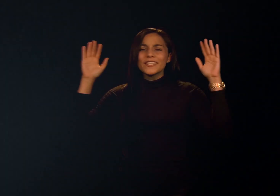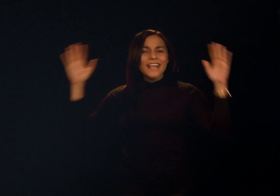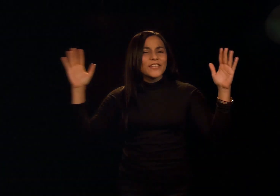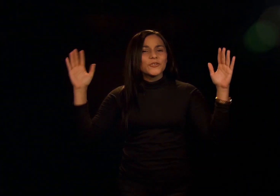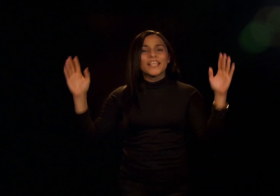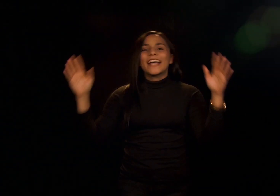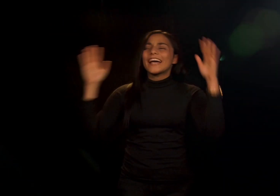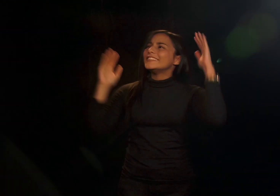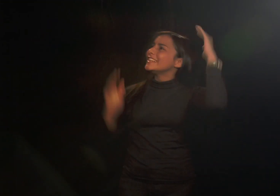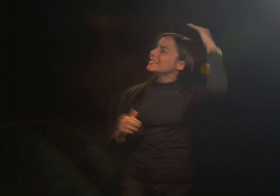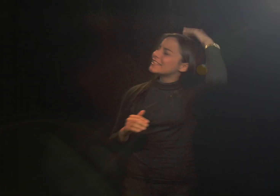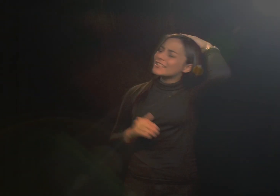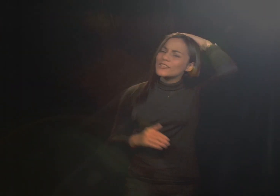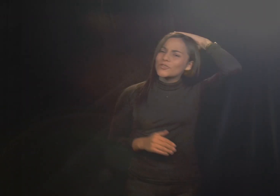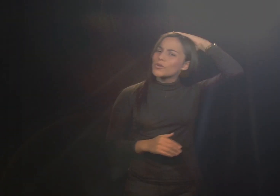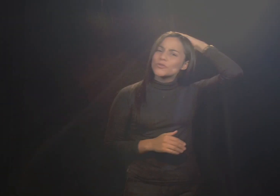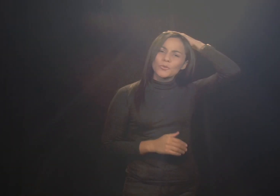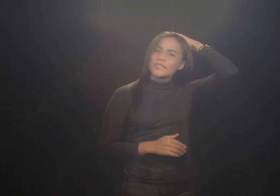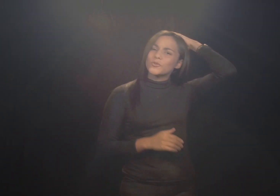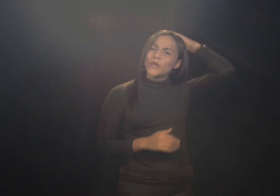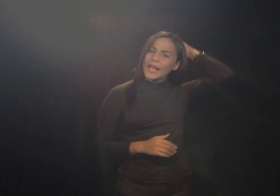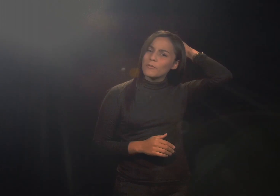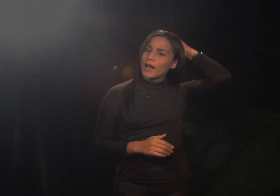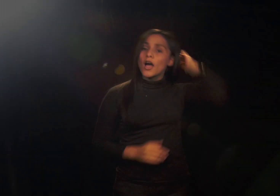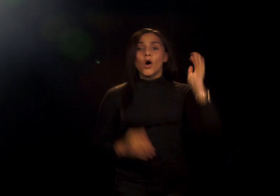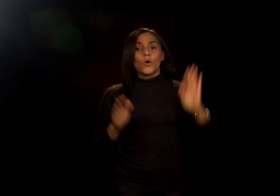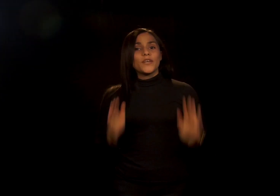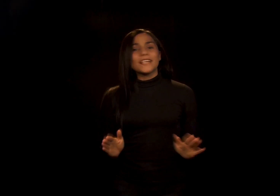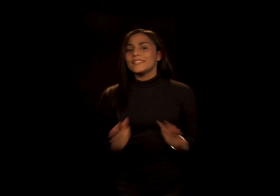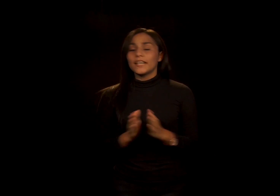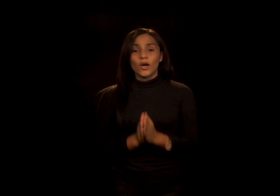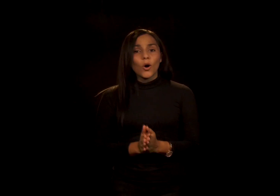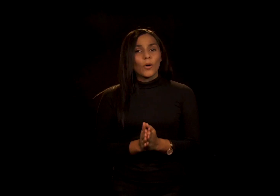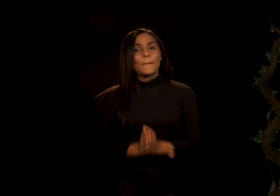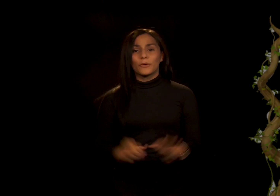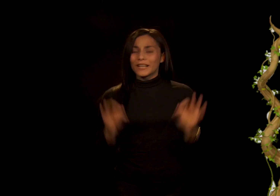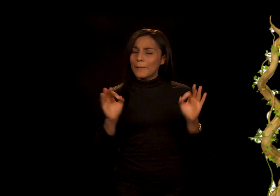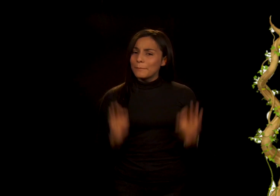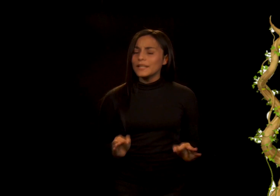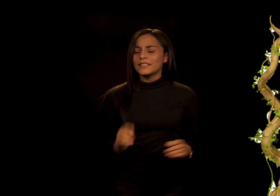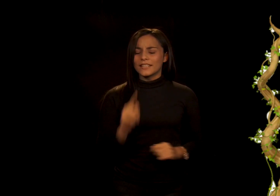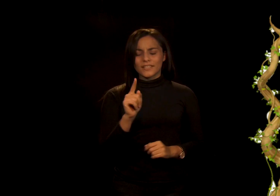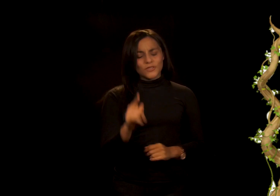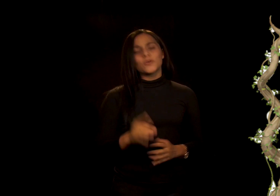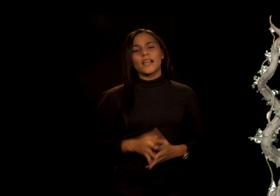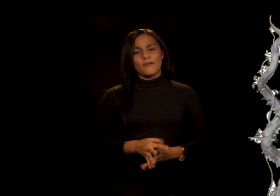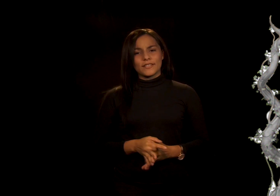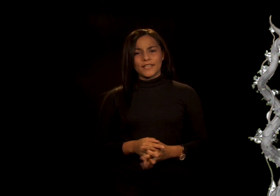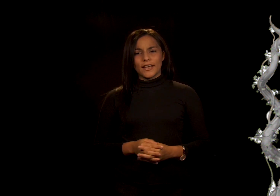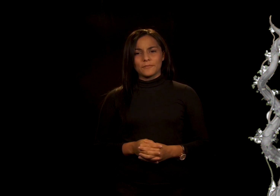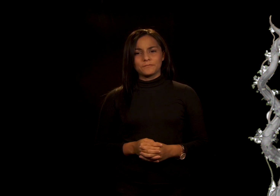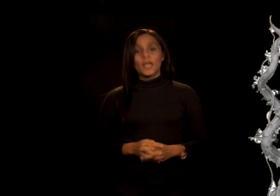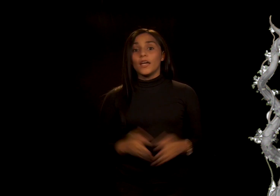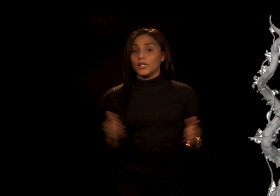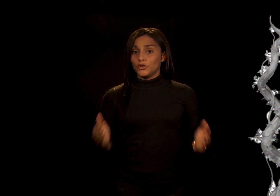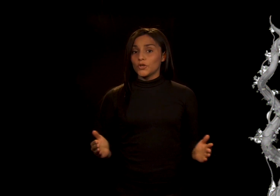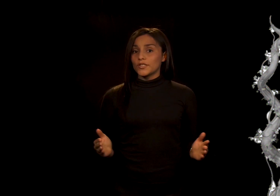rayos candentes del sol sobre su calva Jonás se quejó por la pérdida de su calabacera Entonces